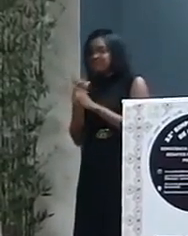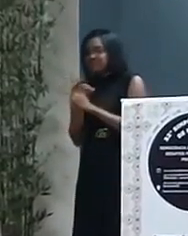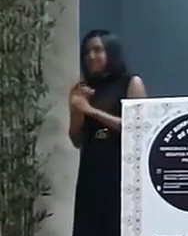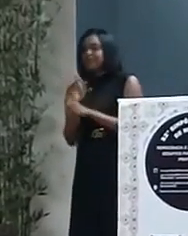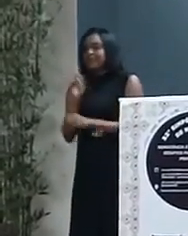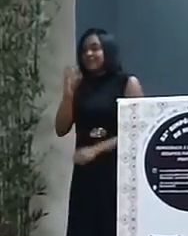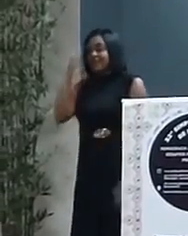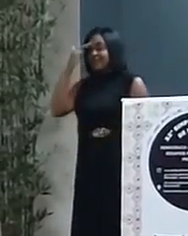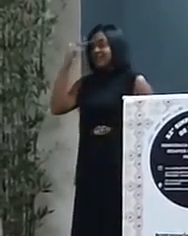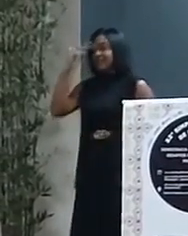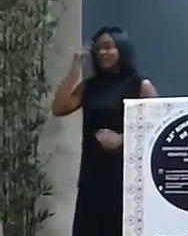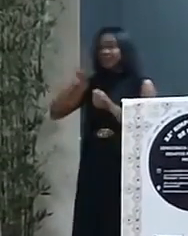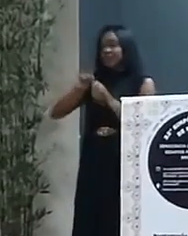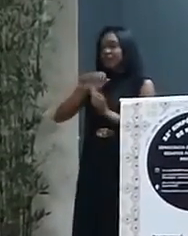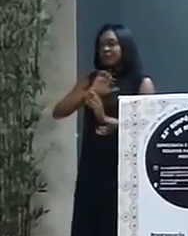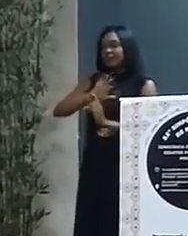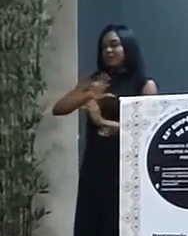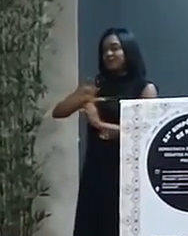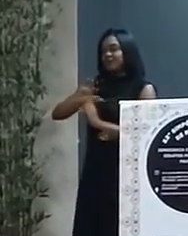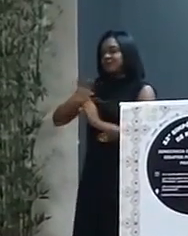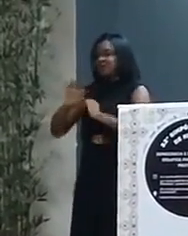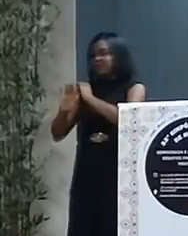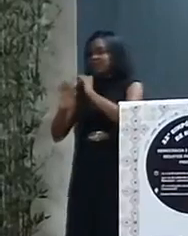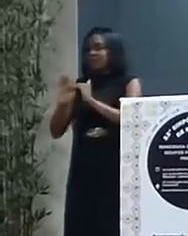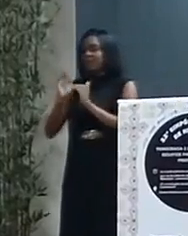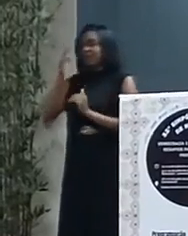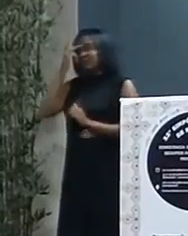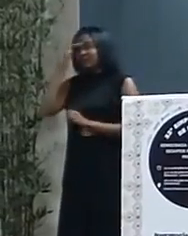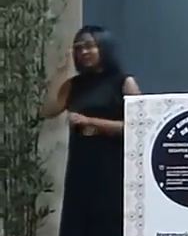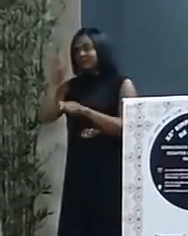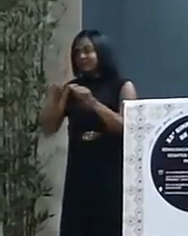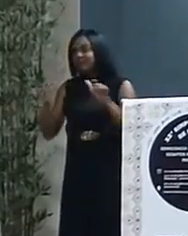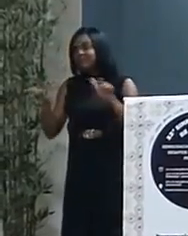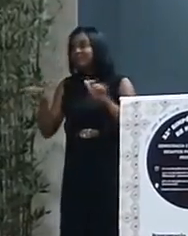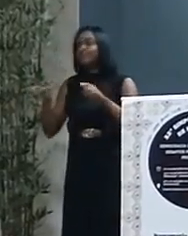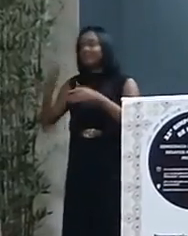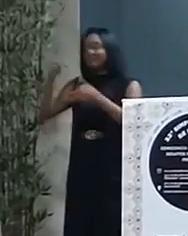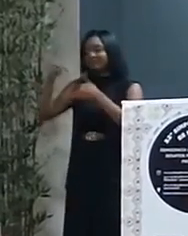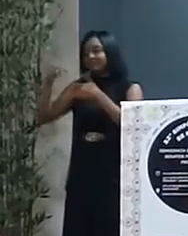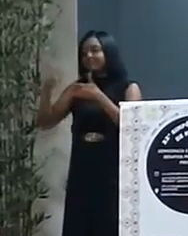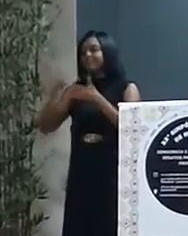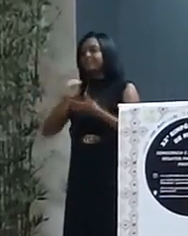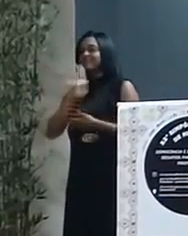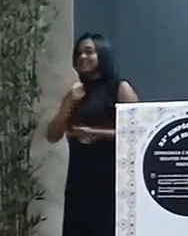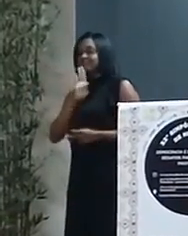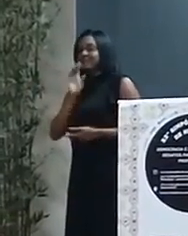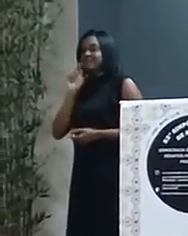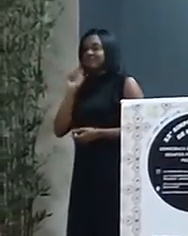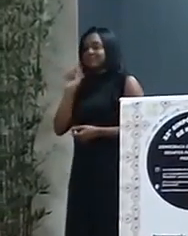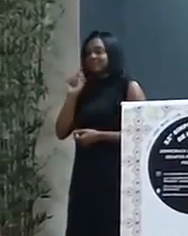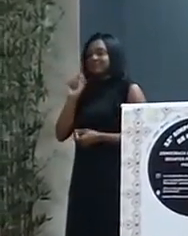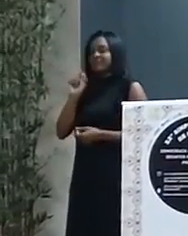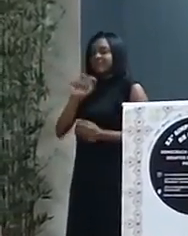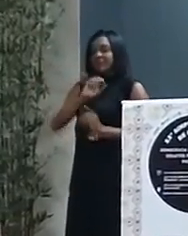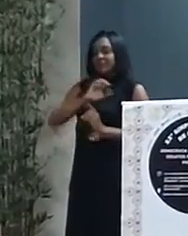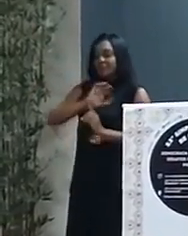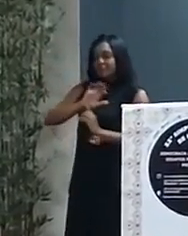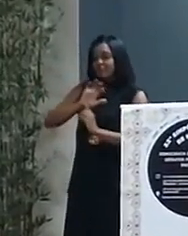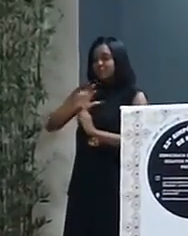A história é feita e sofrida por todas as pessoas e as condições para o seu conhecimento, fruição,